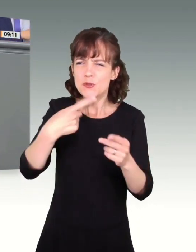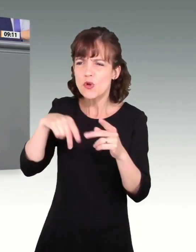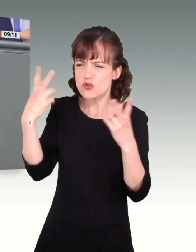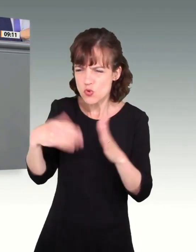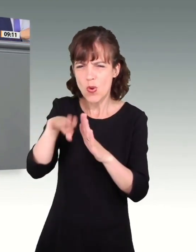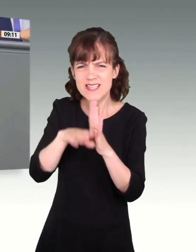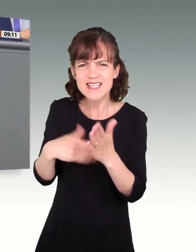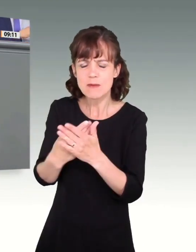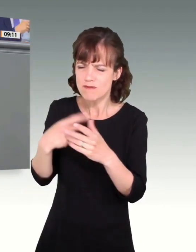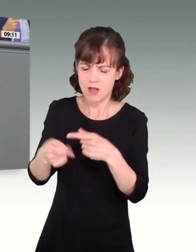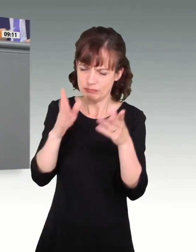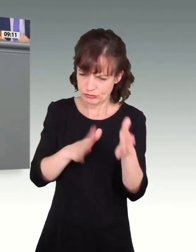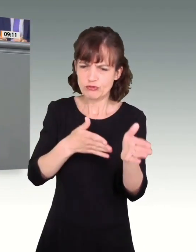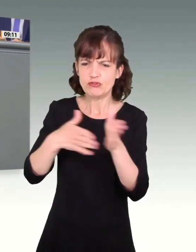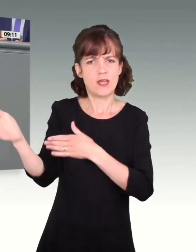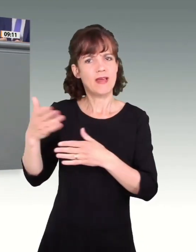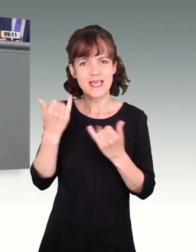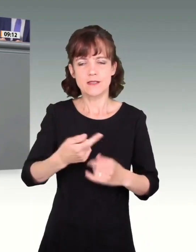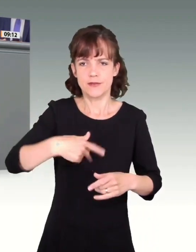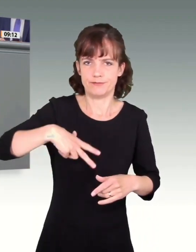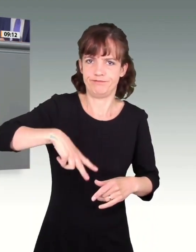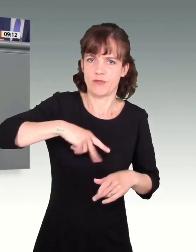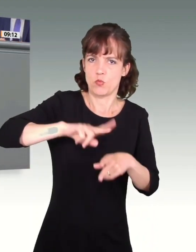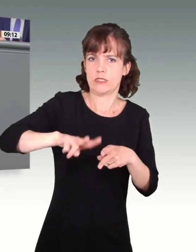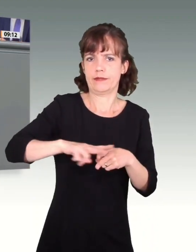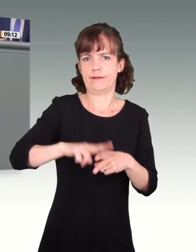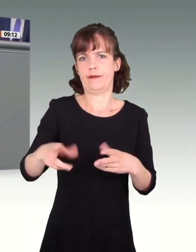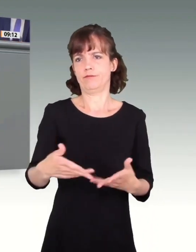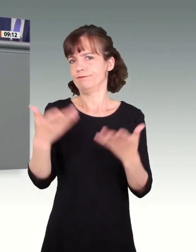Gesetzgebungsverfahren, das jetzt korrigiert werden muss. Herzlichen Dank.